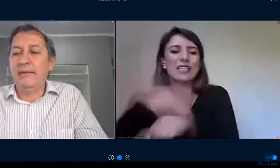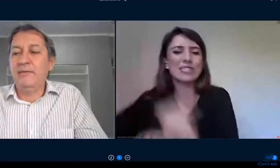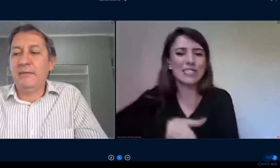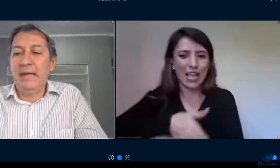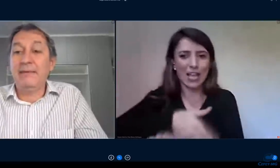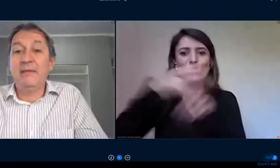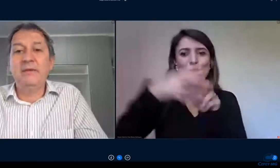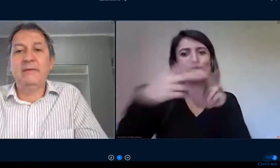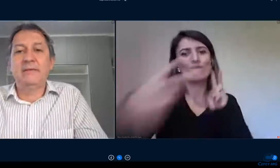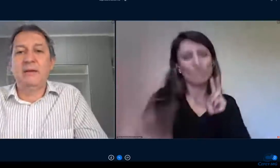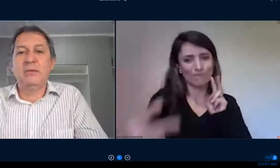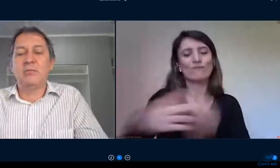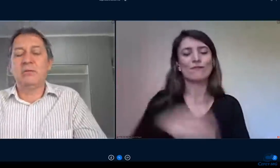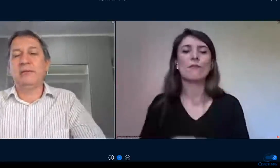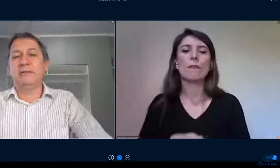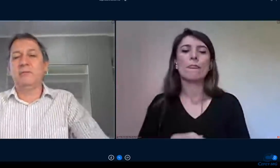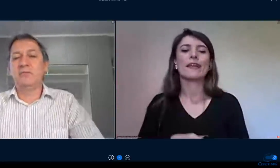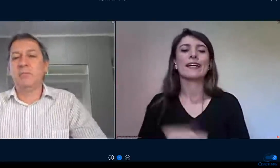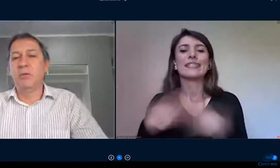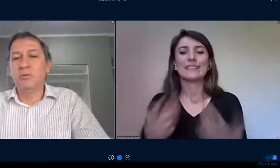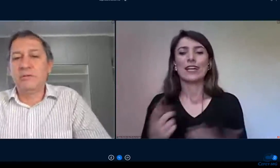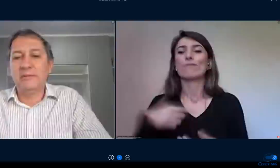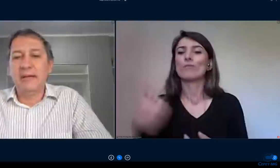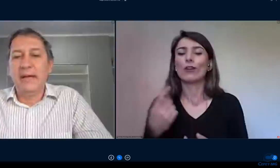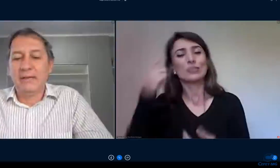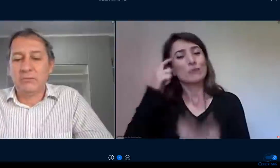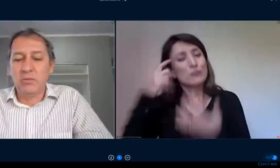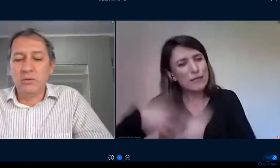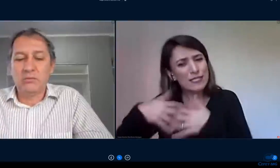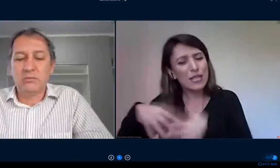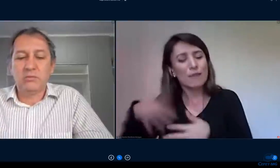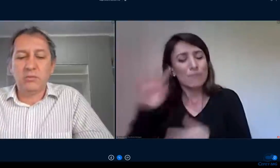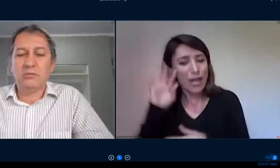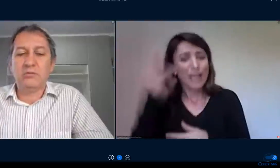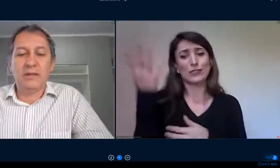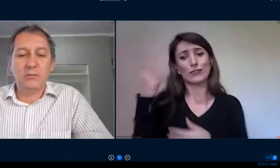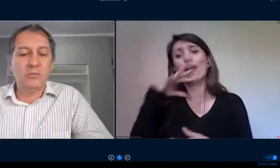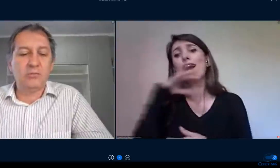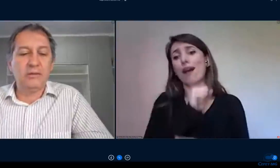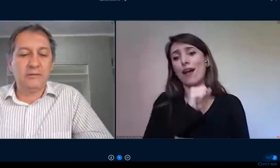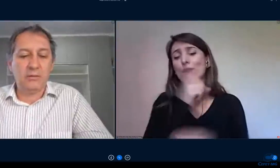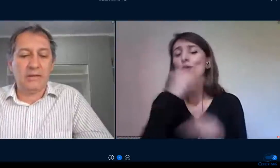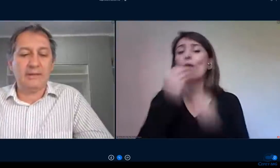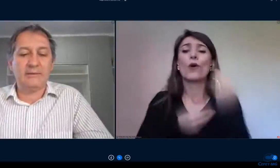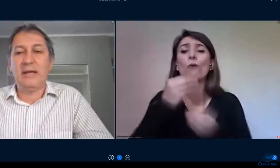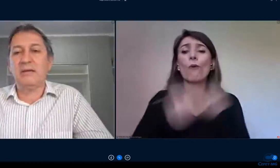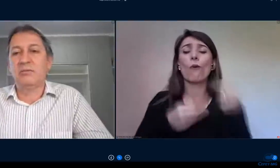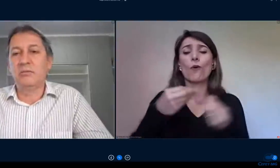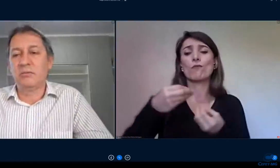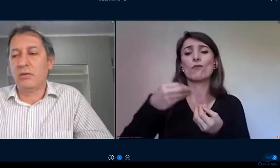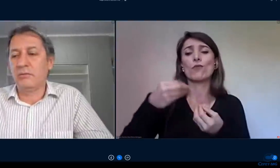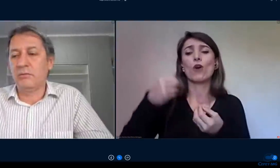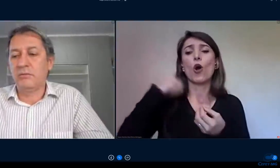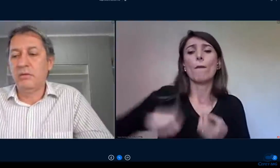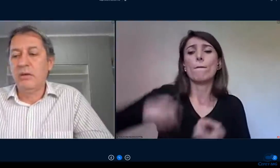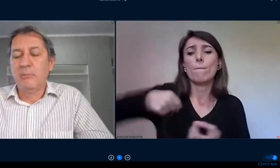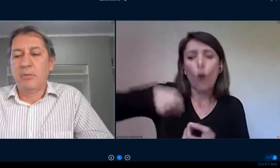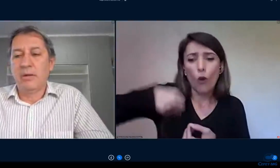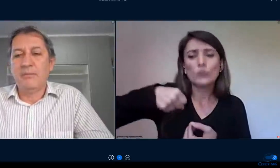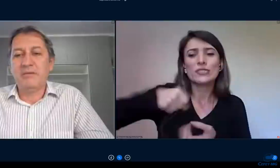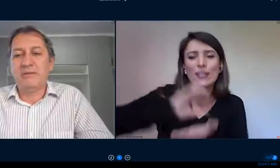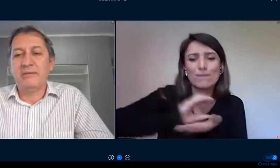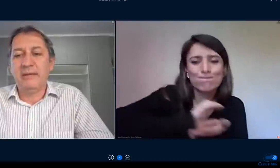que é a definição da concessão de bolsas a todos os nossos alunos que estão cadastrados nos nossos